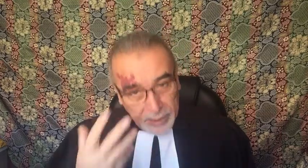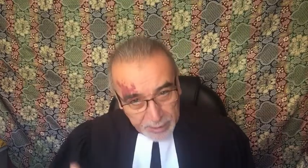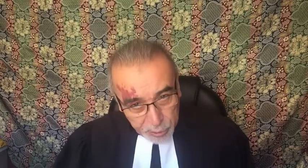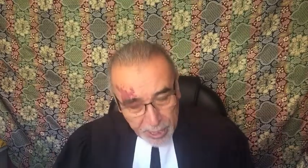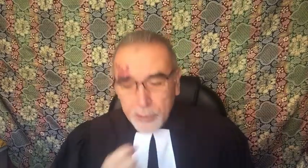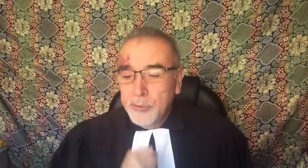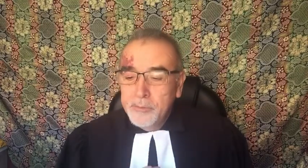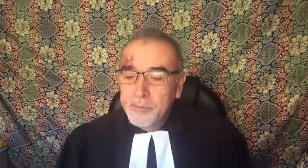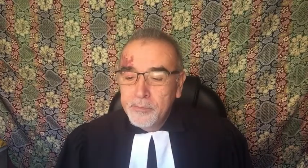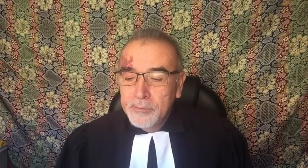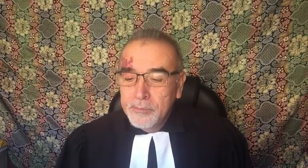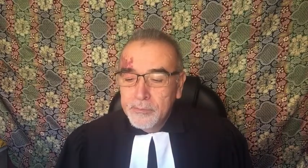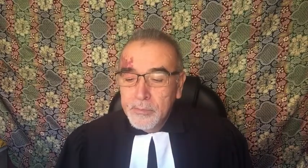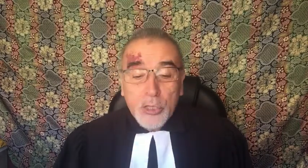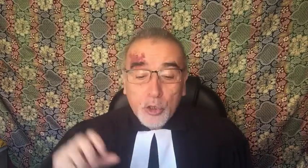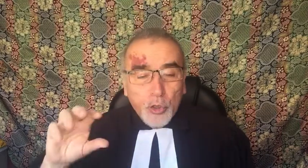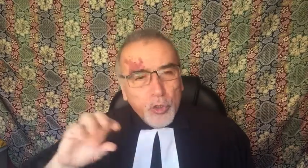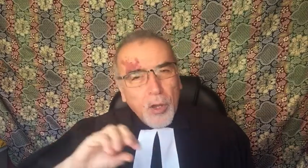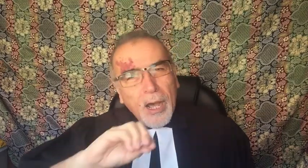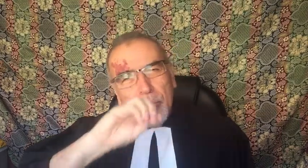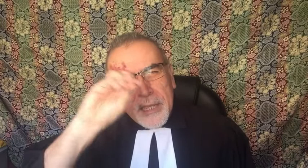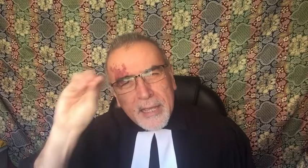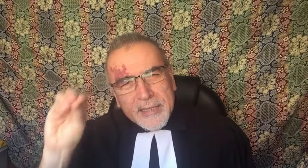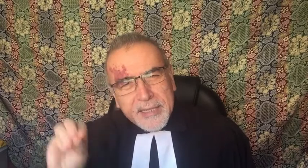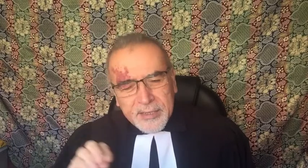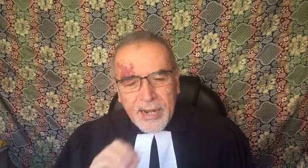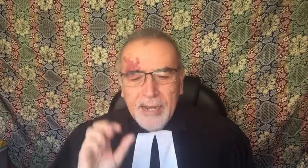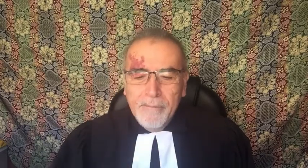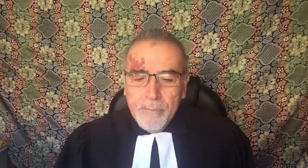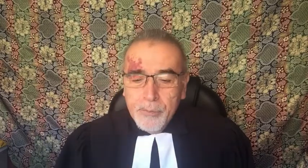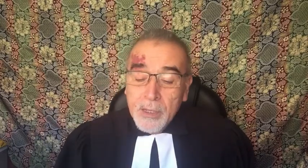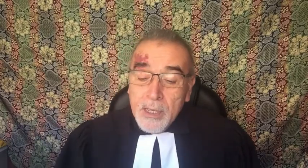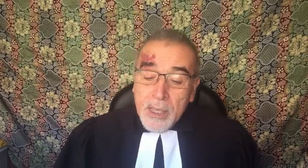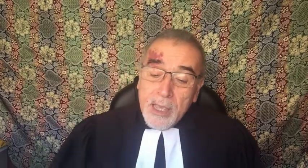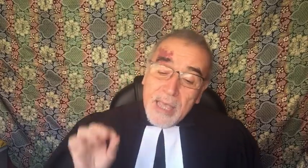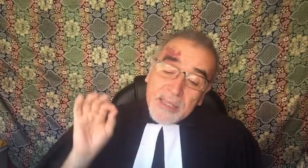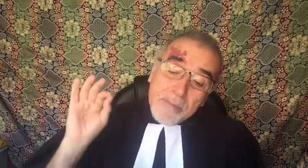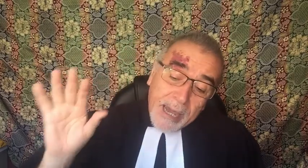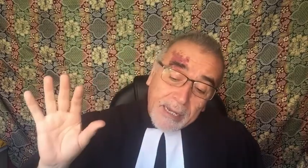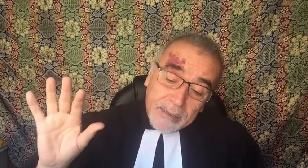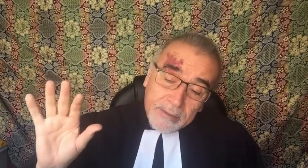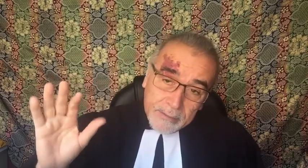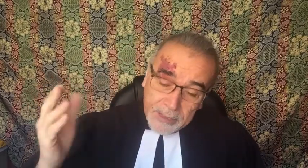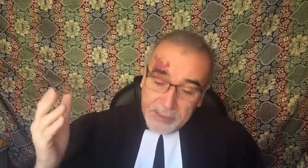relacionado en torno a una idea central. Esta imagen, decía,